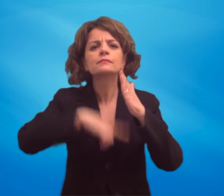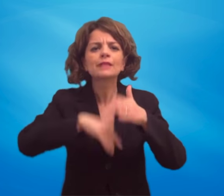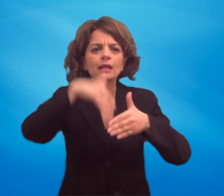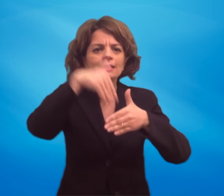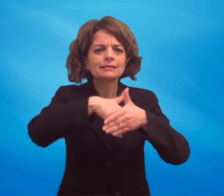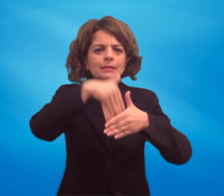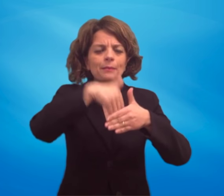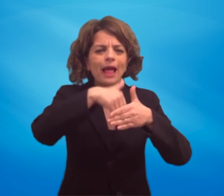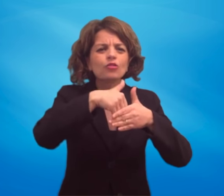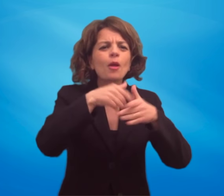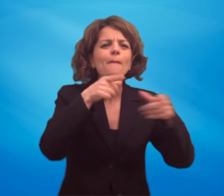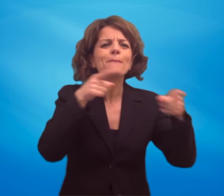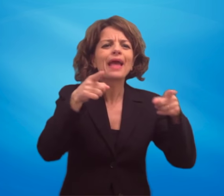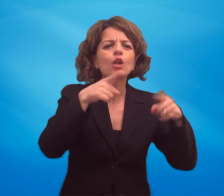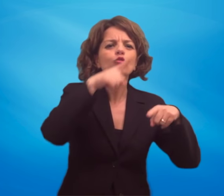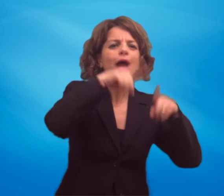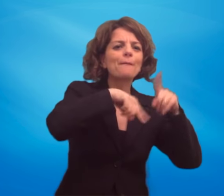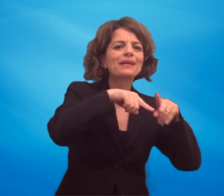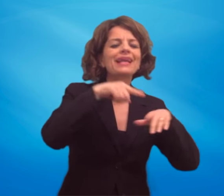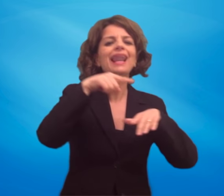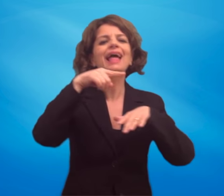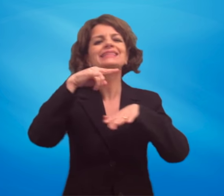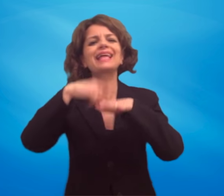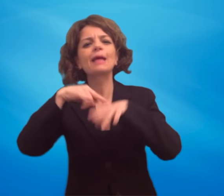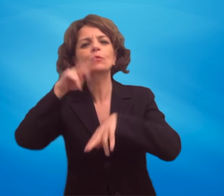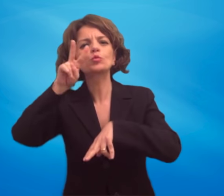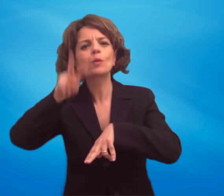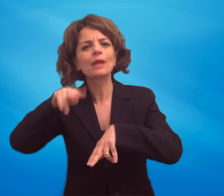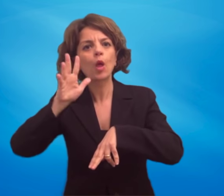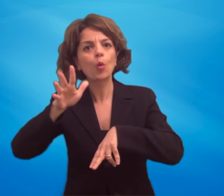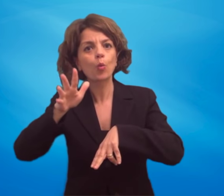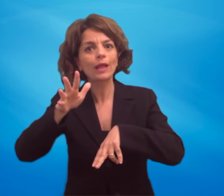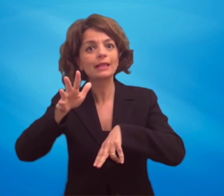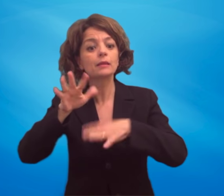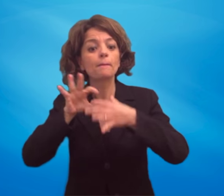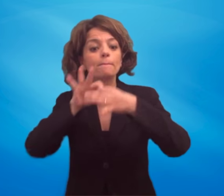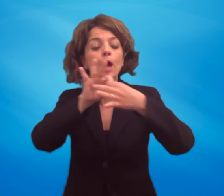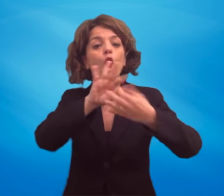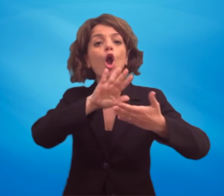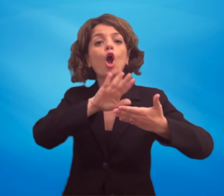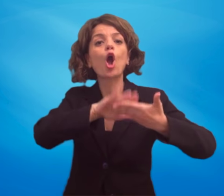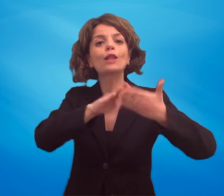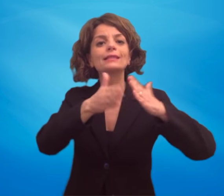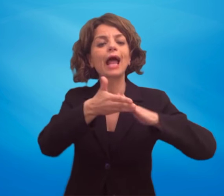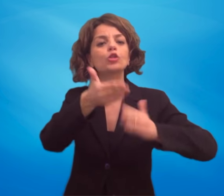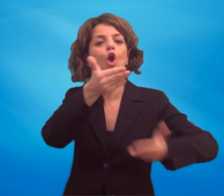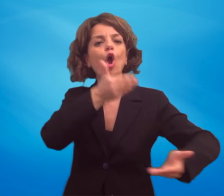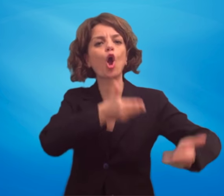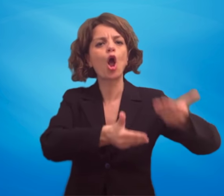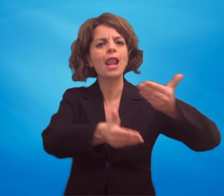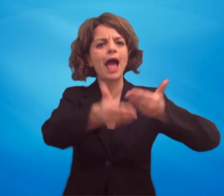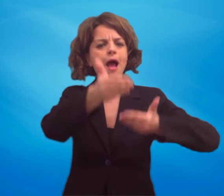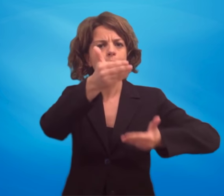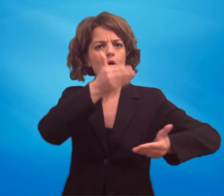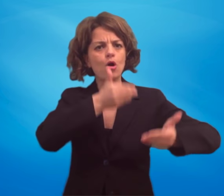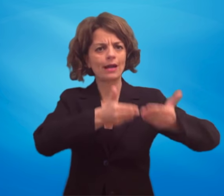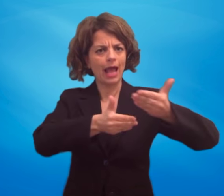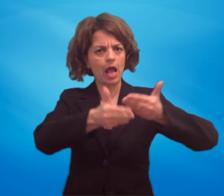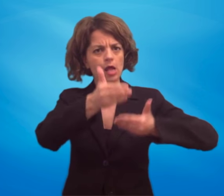aprile a settembre 2015 afferenti ad un contratto di collaborazione in difetto delle relative